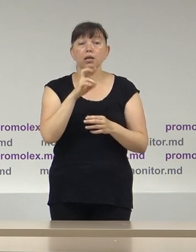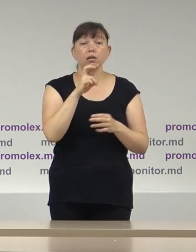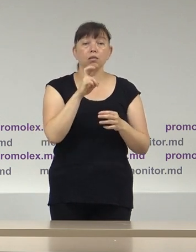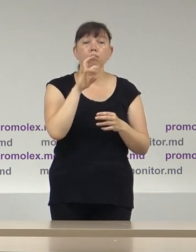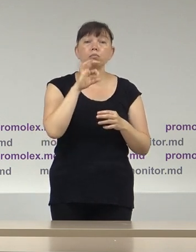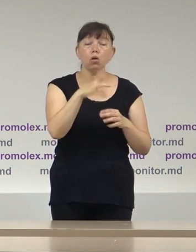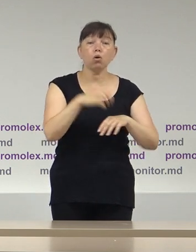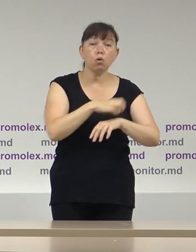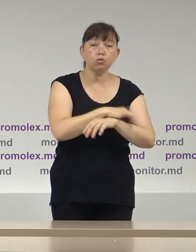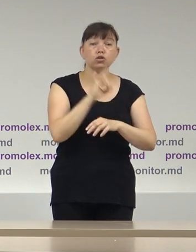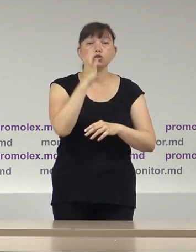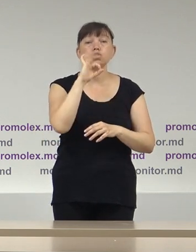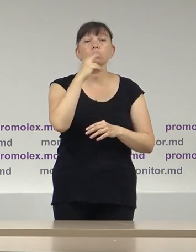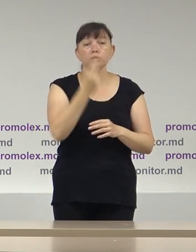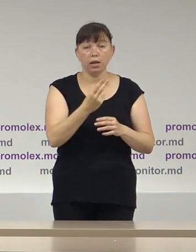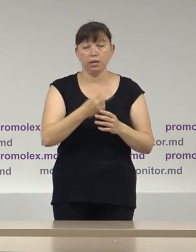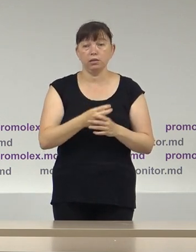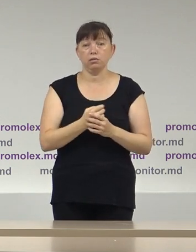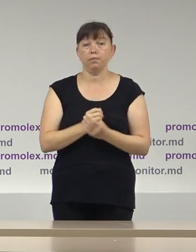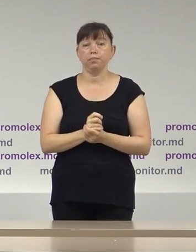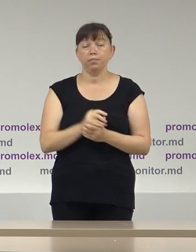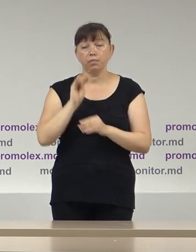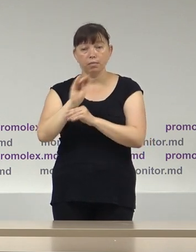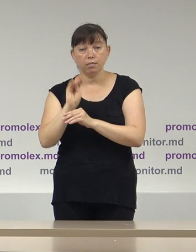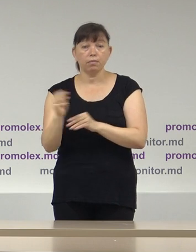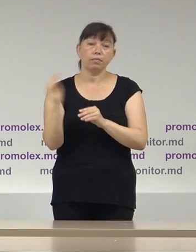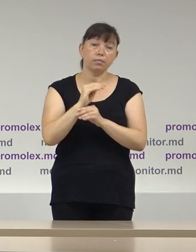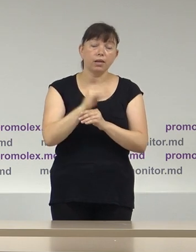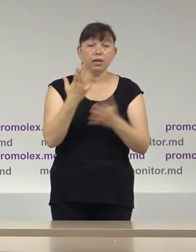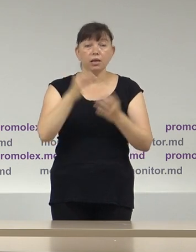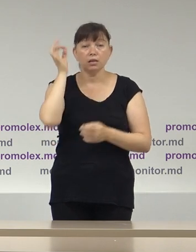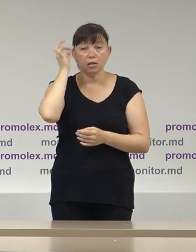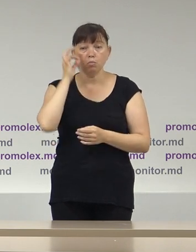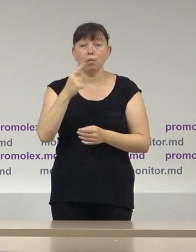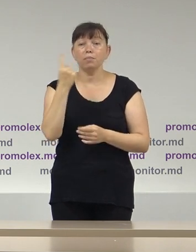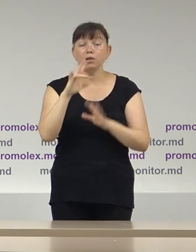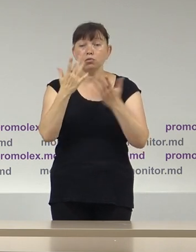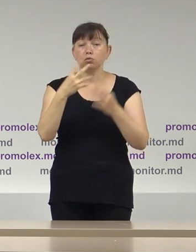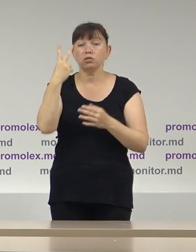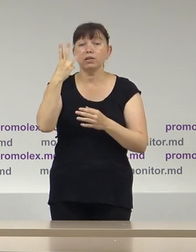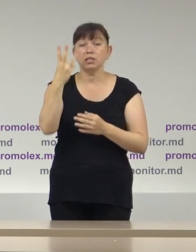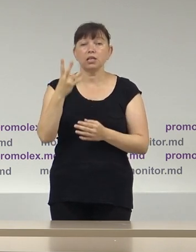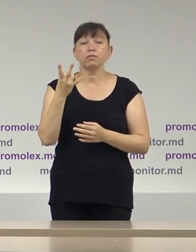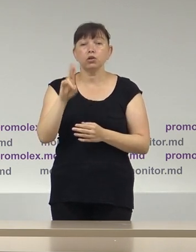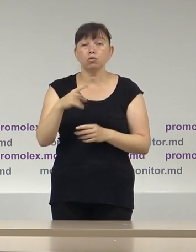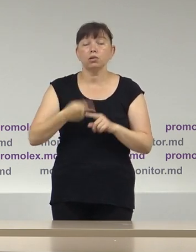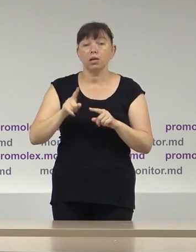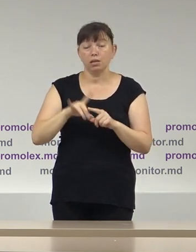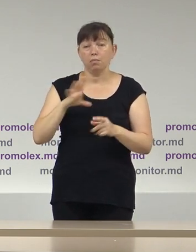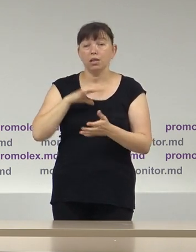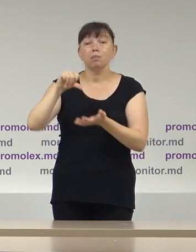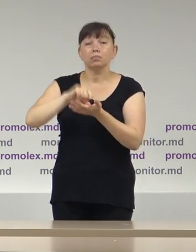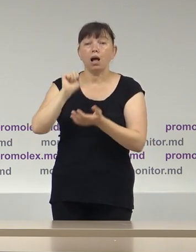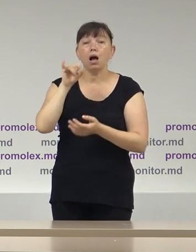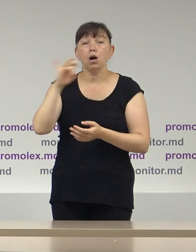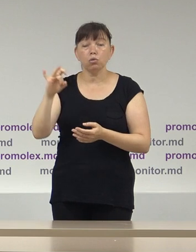electoral a comuniștilor și socialiștilor. Pe scurt, dacă să amintim, în primul caz, la 23 iunie, este vorba de reprezentanții